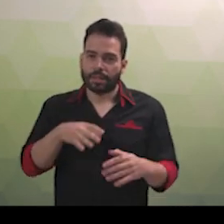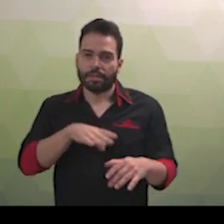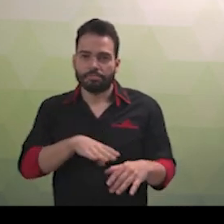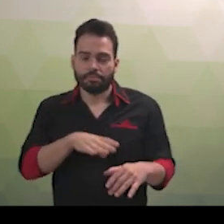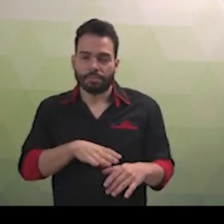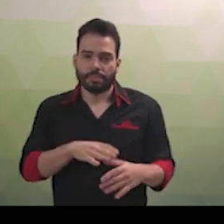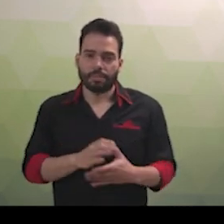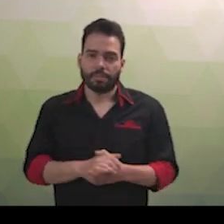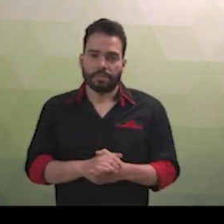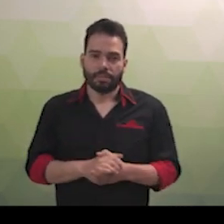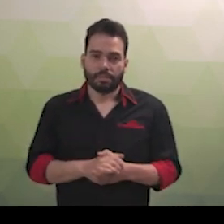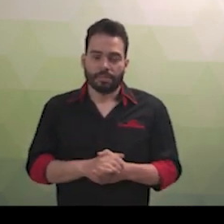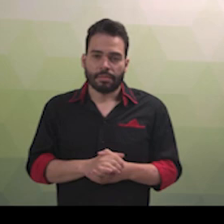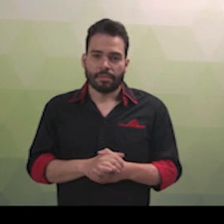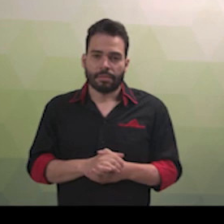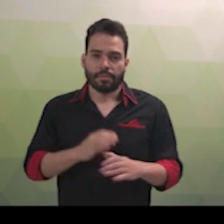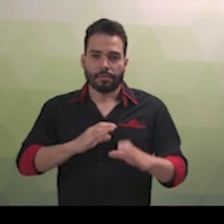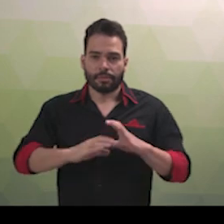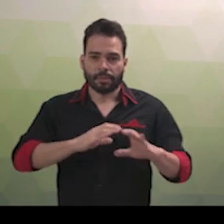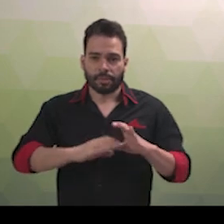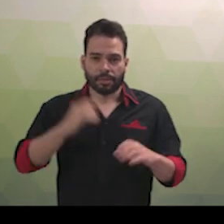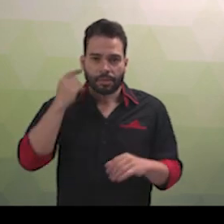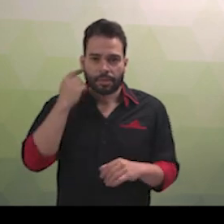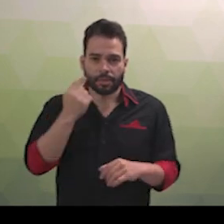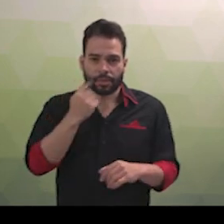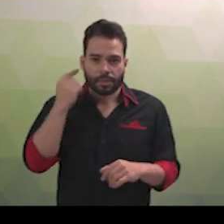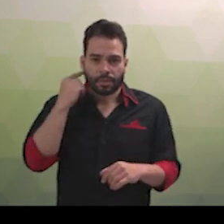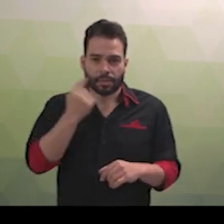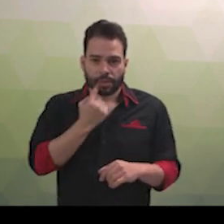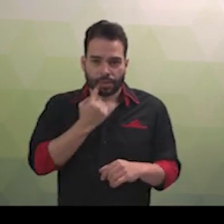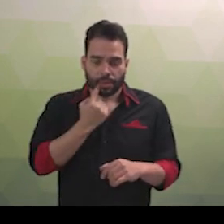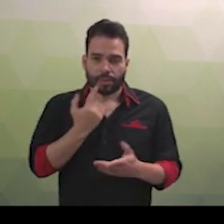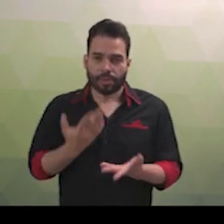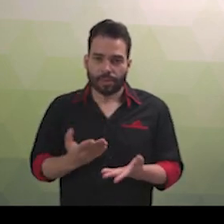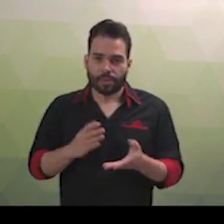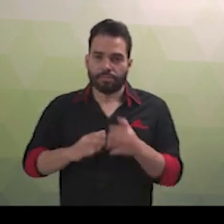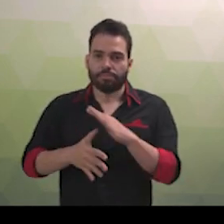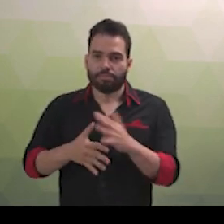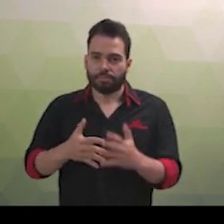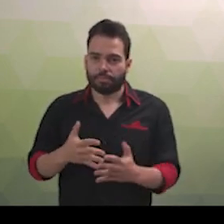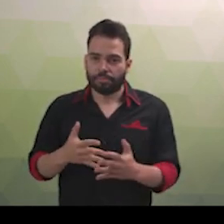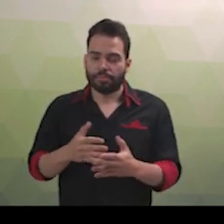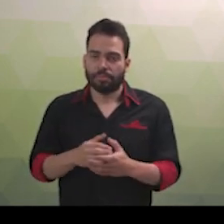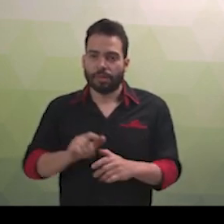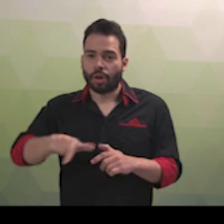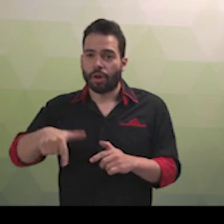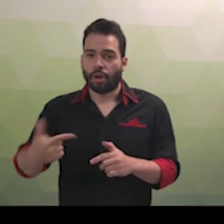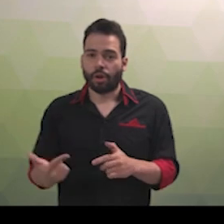entre os surdos e surdos, por meio da Libras, para outra língua de sinais e vice-versa. Traduzir